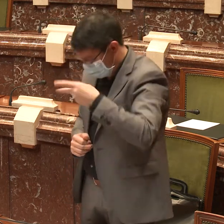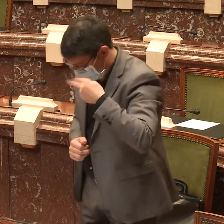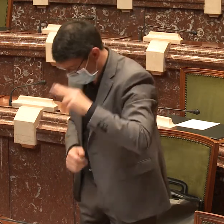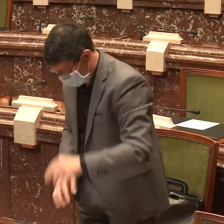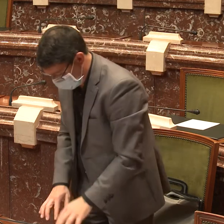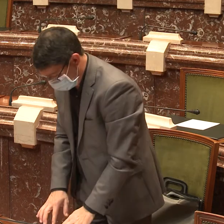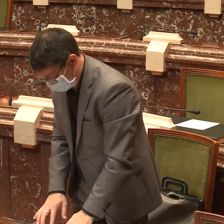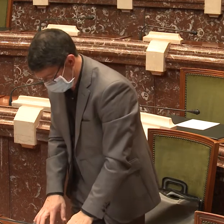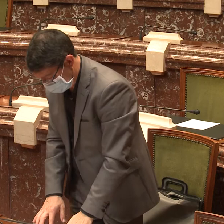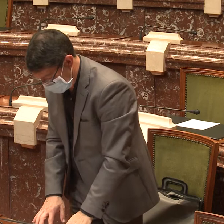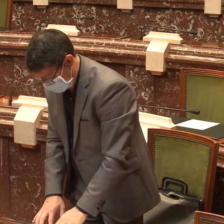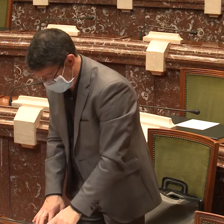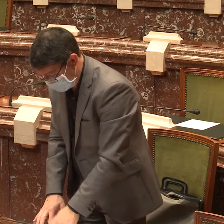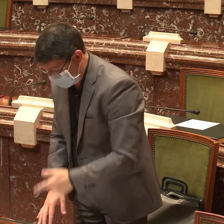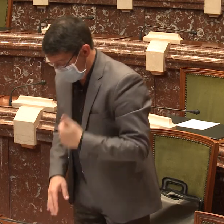para no asignantes.